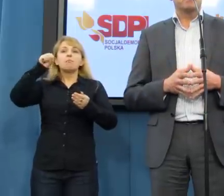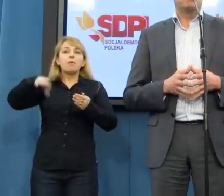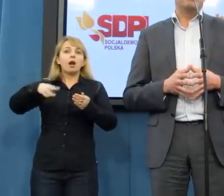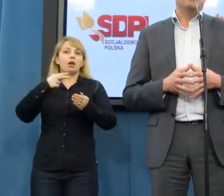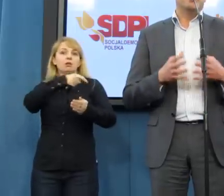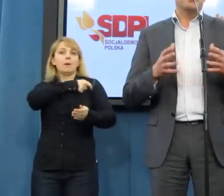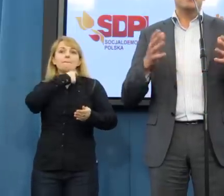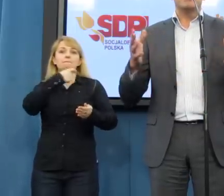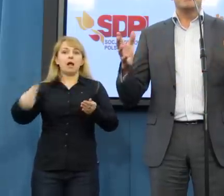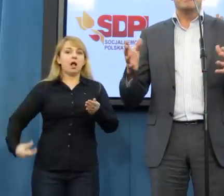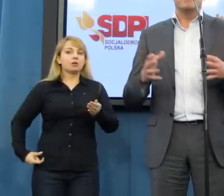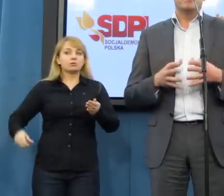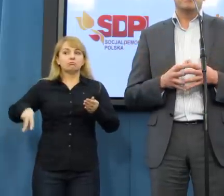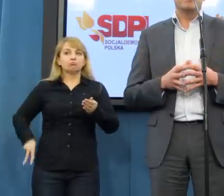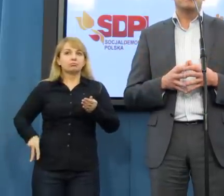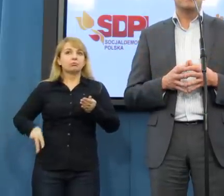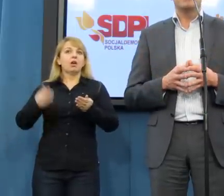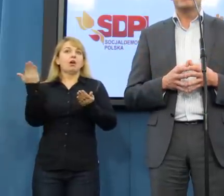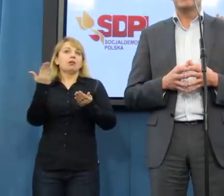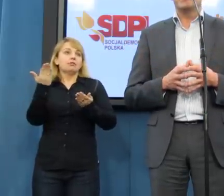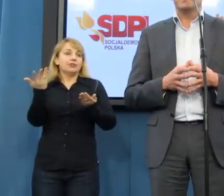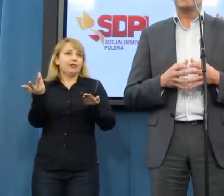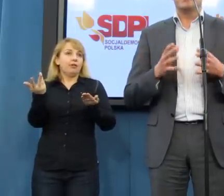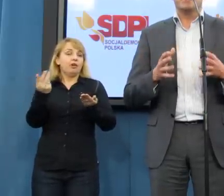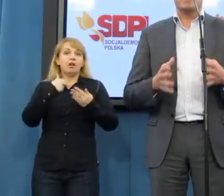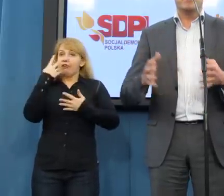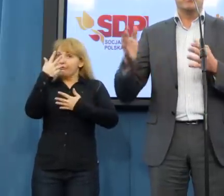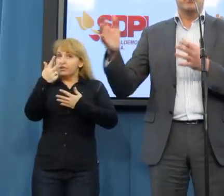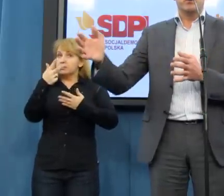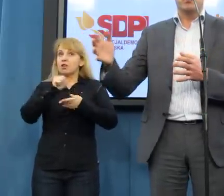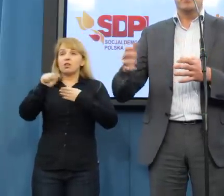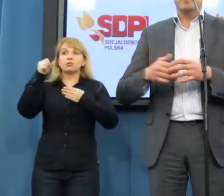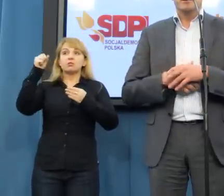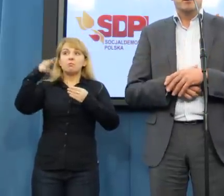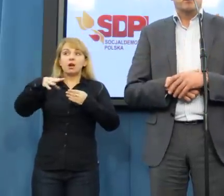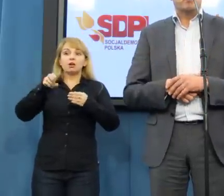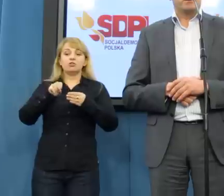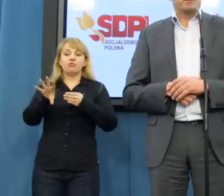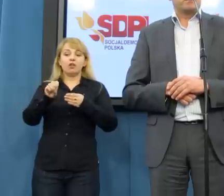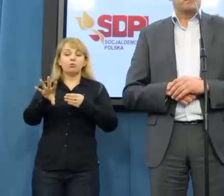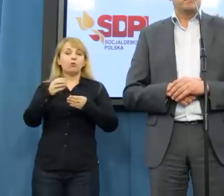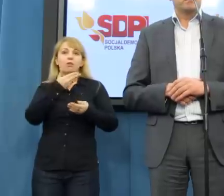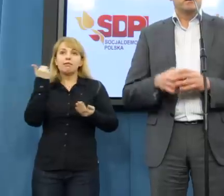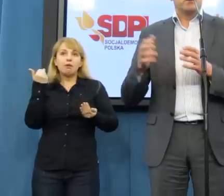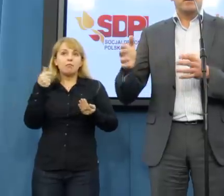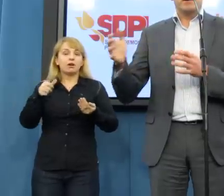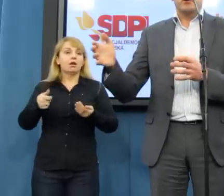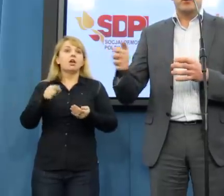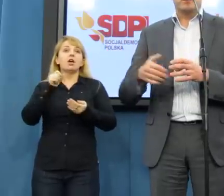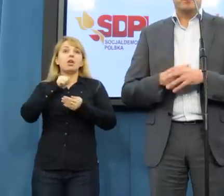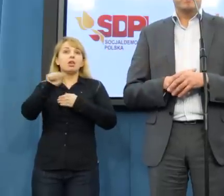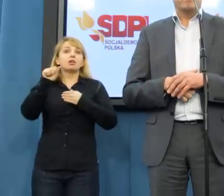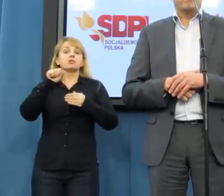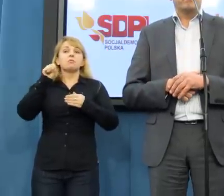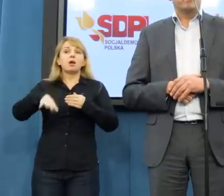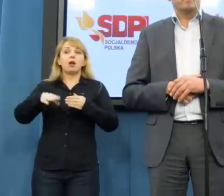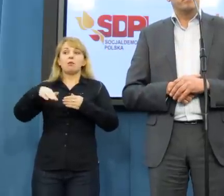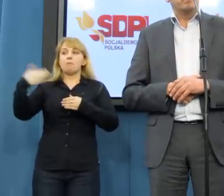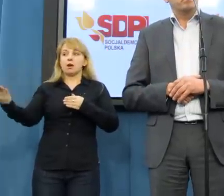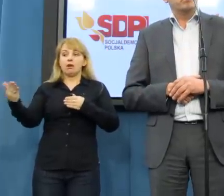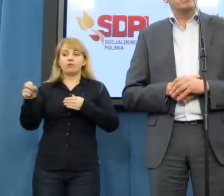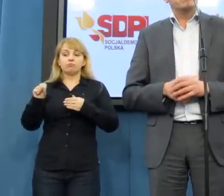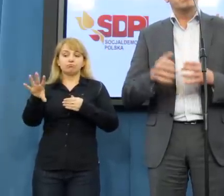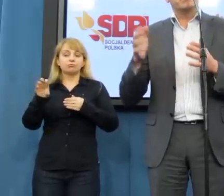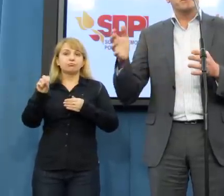gdzie jest notorycznie widoczny brak w oświetleniu. Przypomnę, brak prawego oświetlenia w